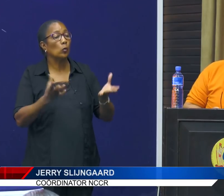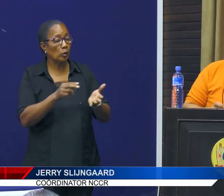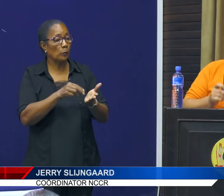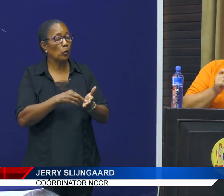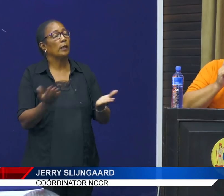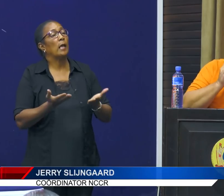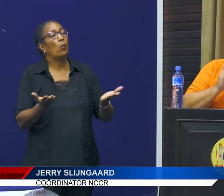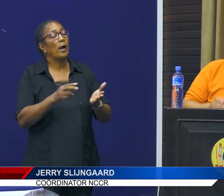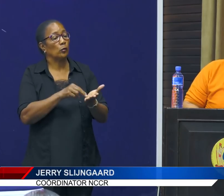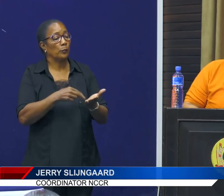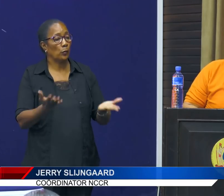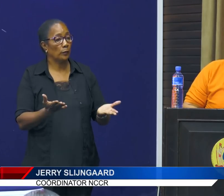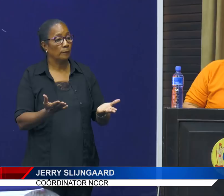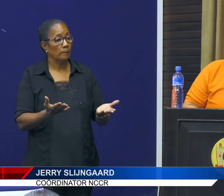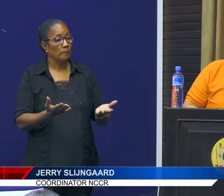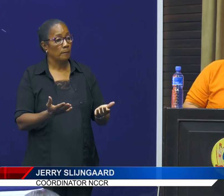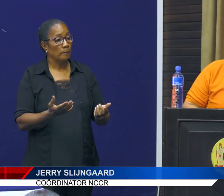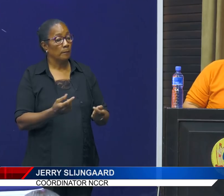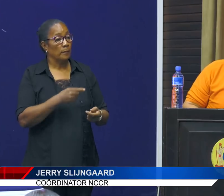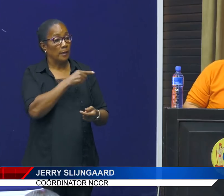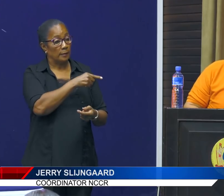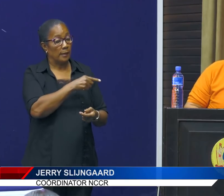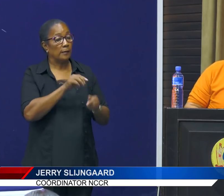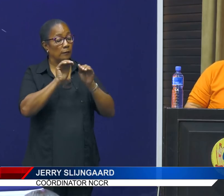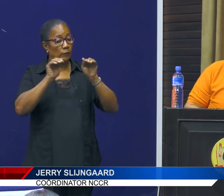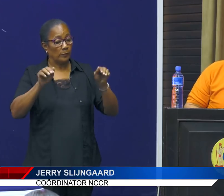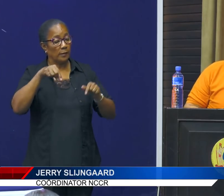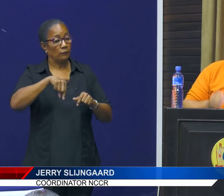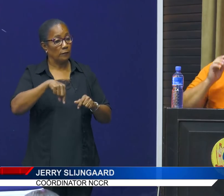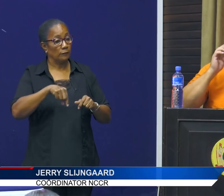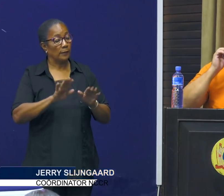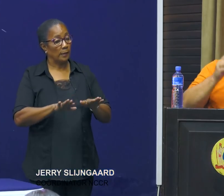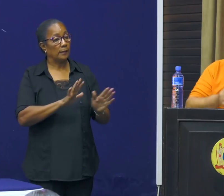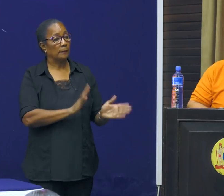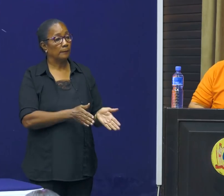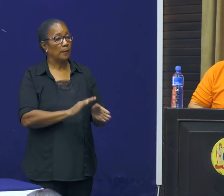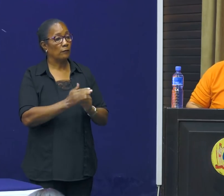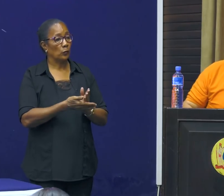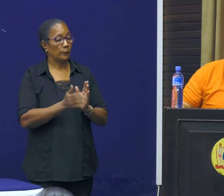ze gebruikt zijn geworden. Ik wil wat betreft mijn informatie van vandaag het hierbij houden.